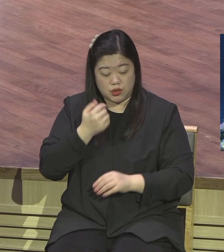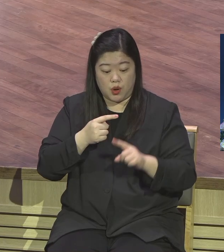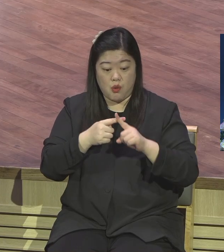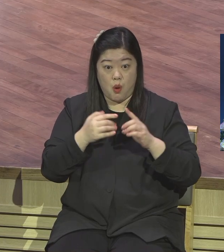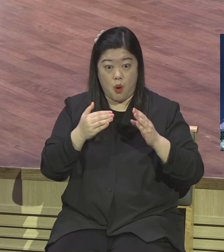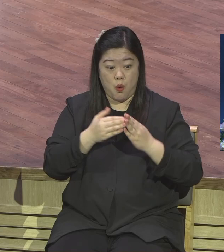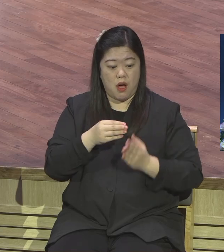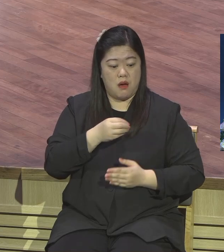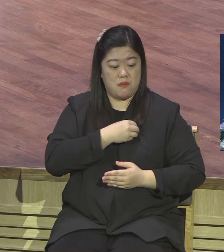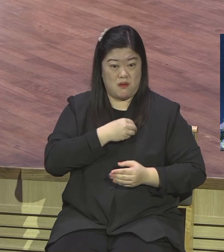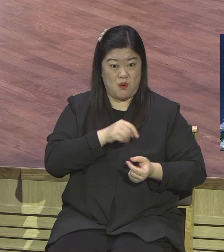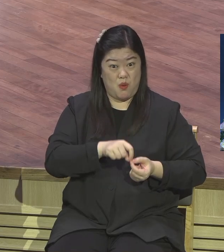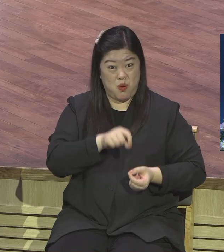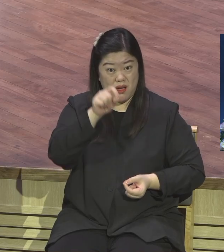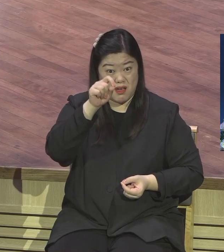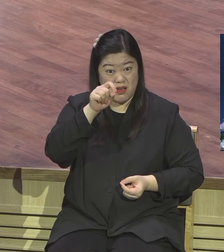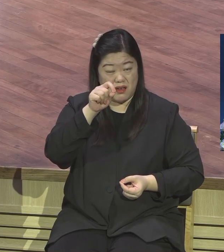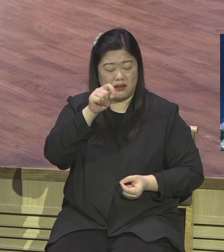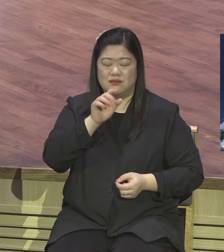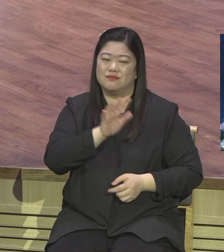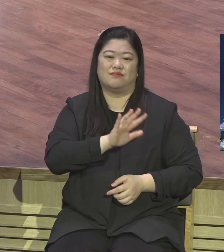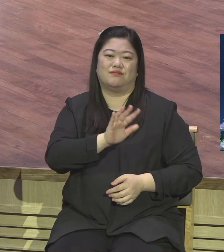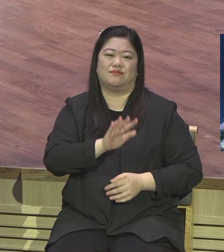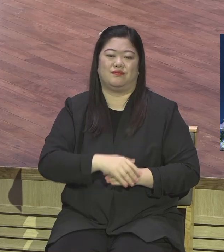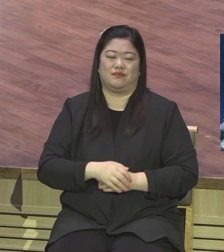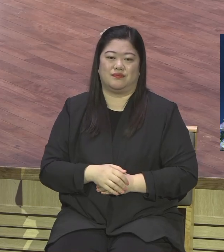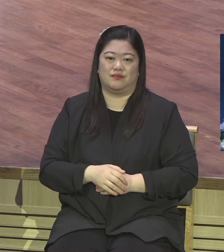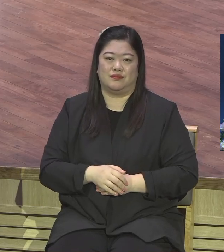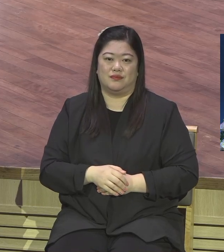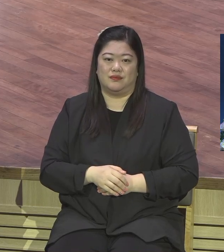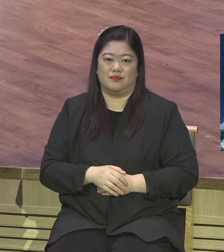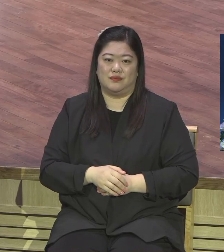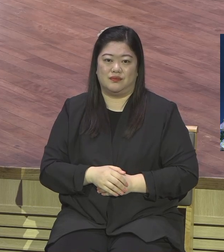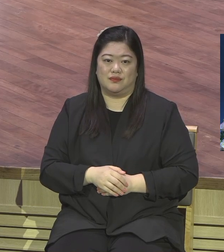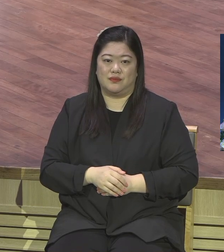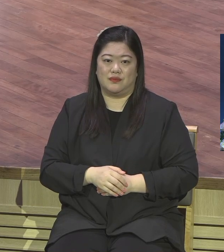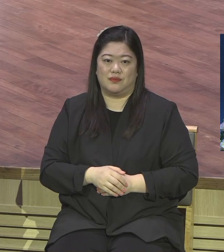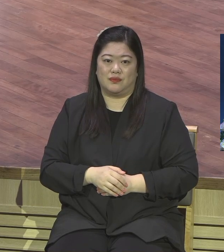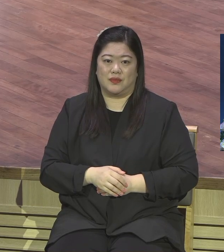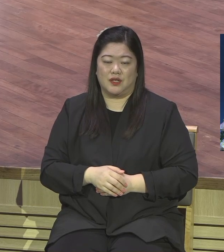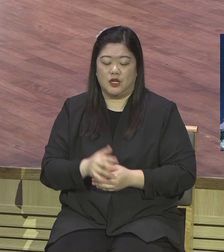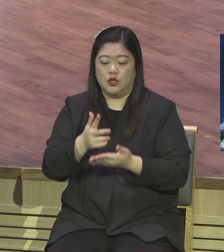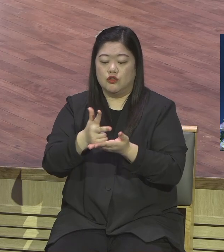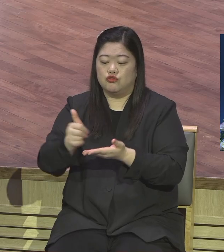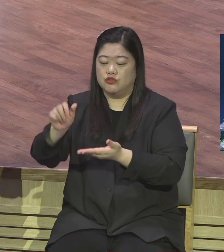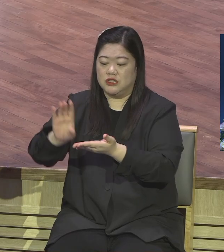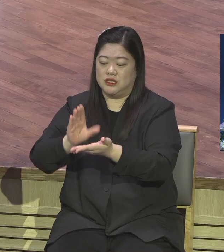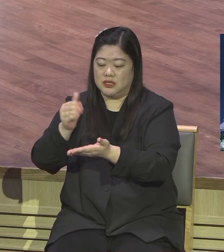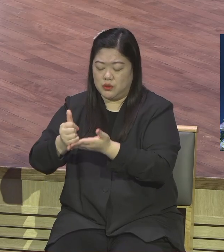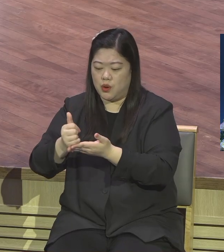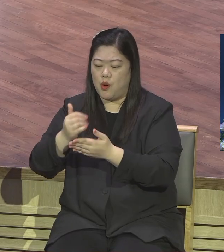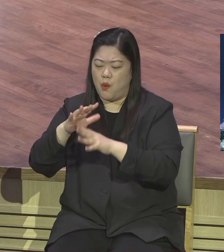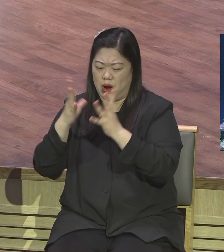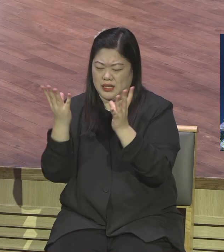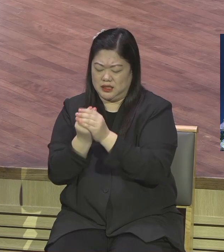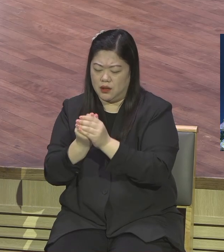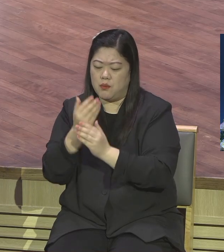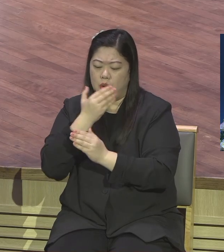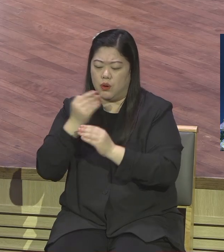정말 정확하게 답변한 이 고백에 이 고백을 하나님이 알게 하셨다 그래서 제가 늘